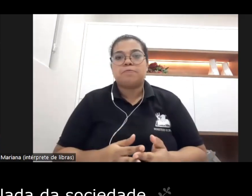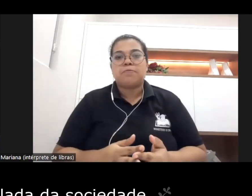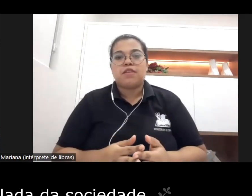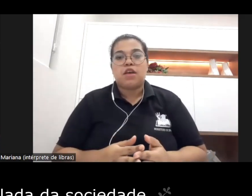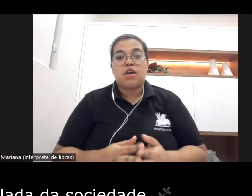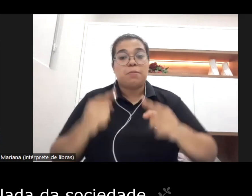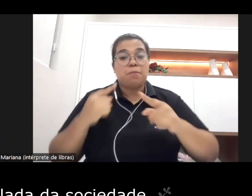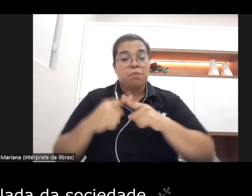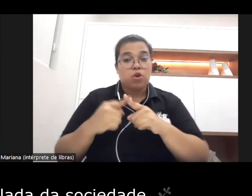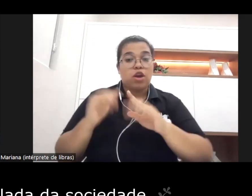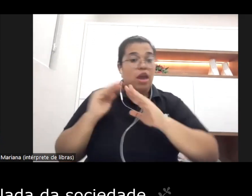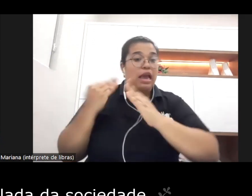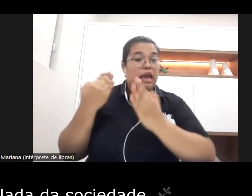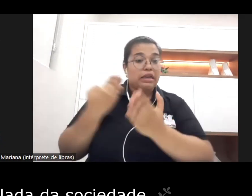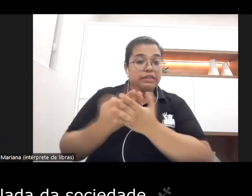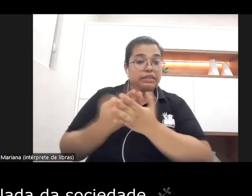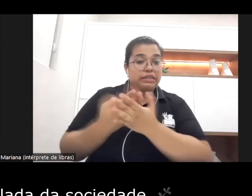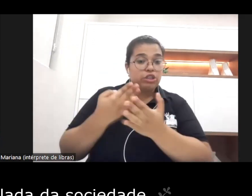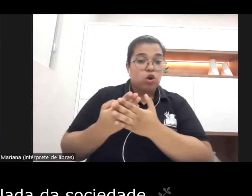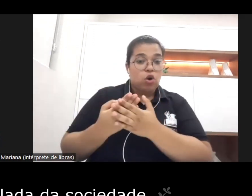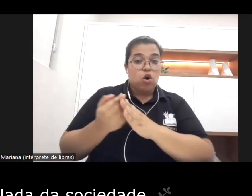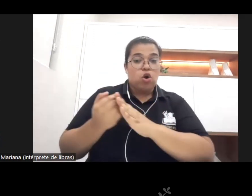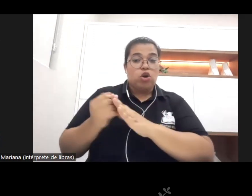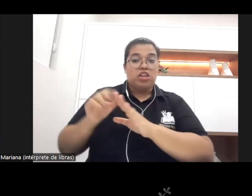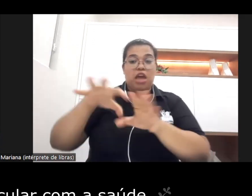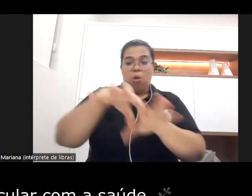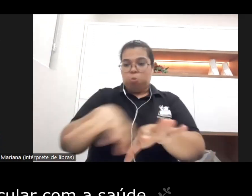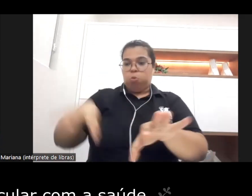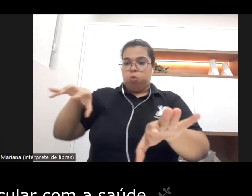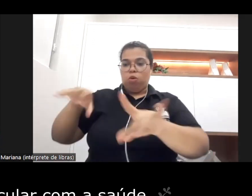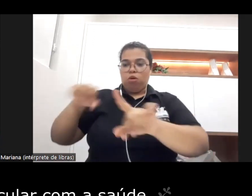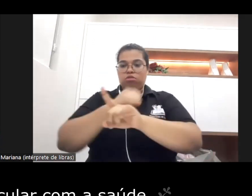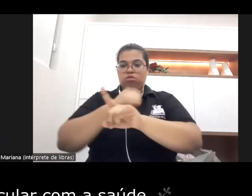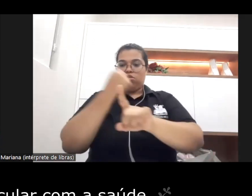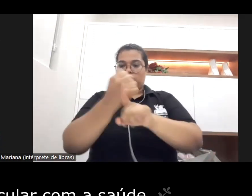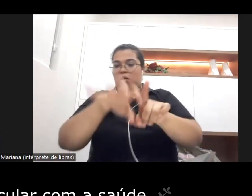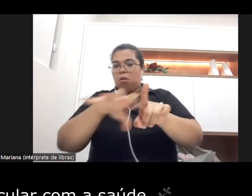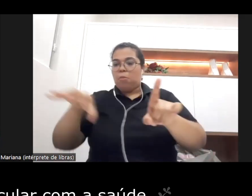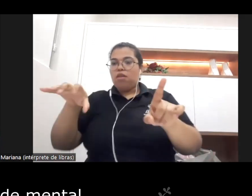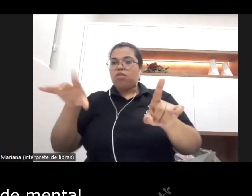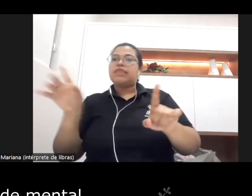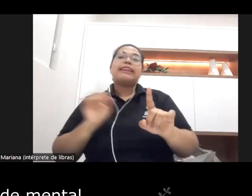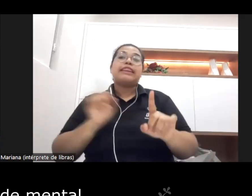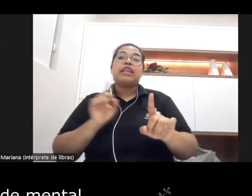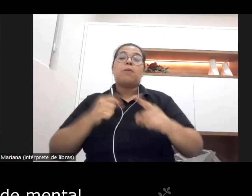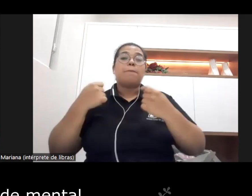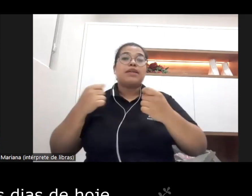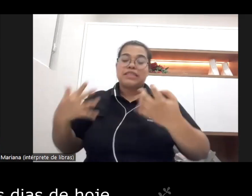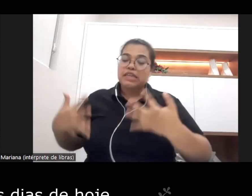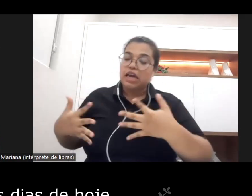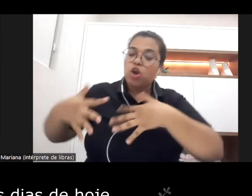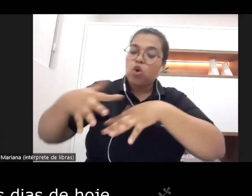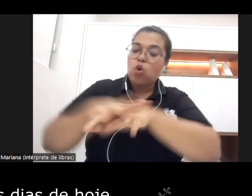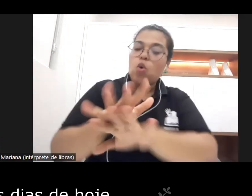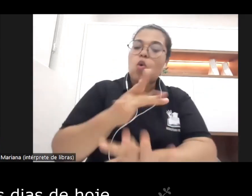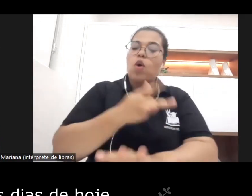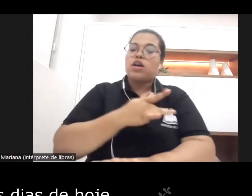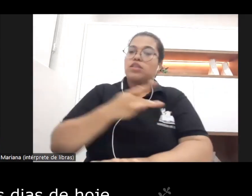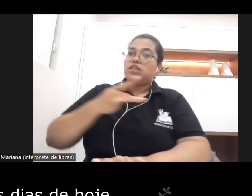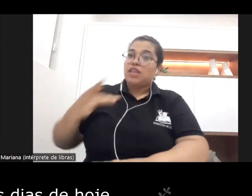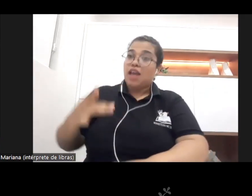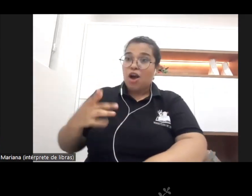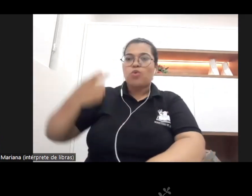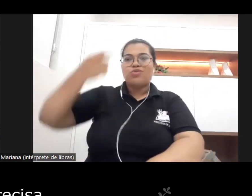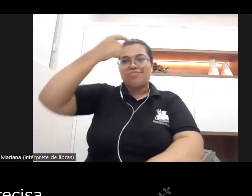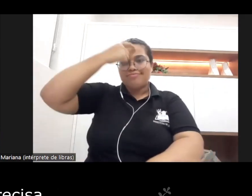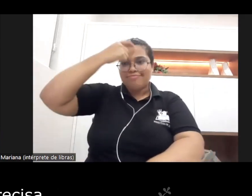instituição isolada da sociedade né ela precisa se articular com a saúde com a saúde mental sobretudo nos dias de